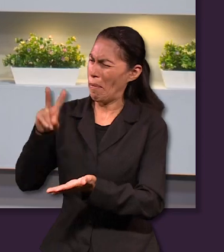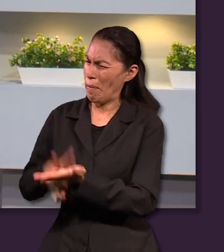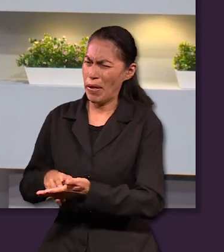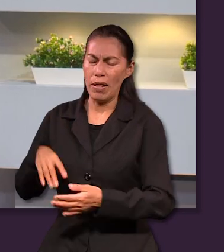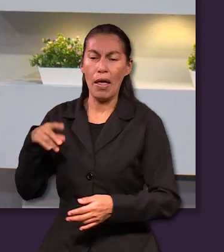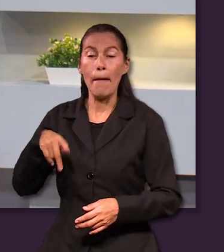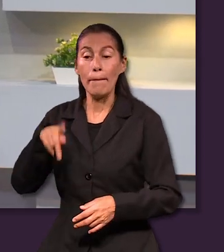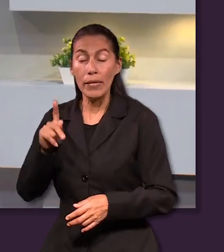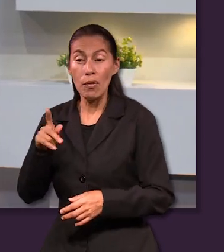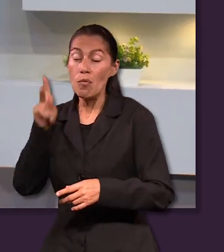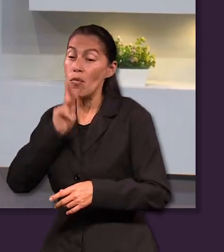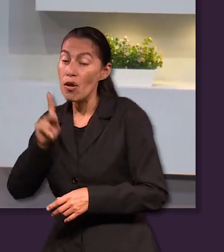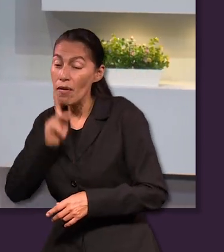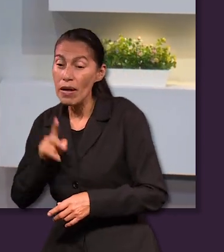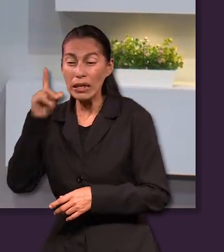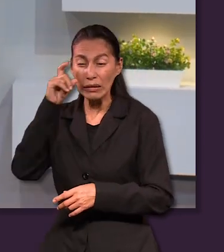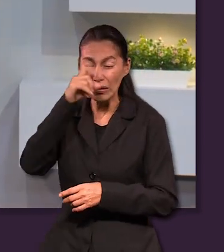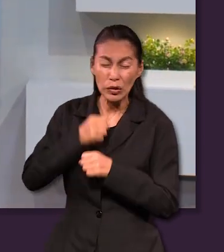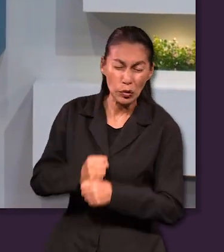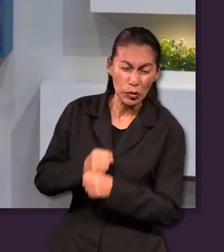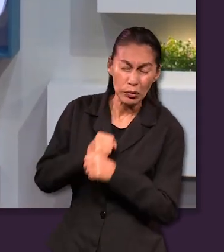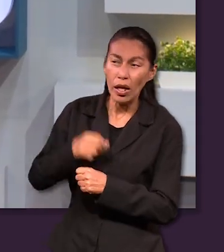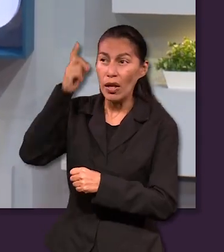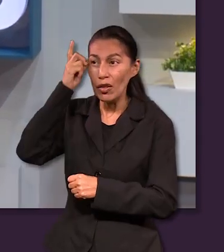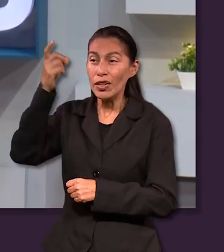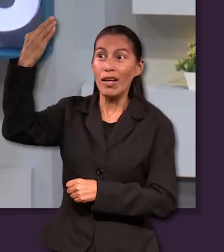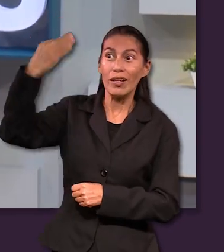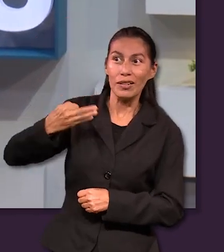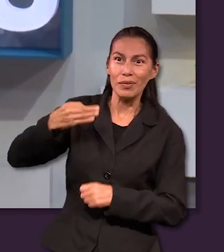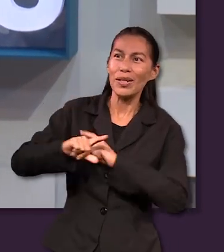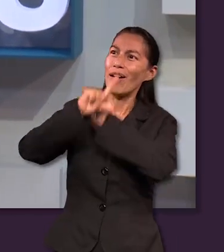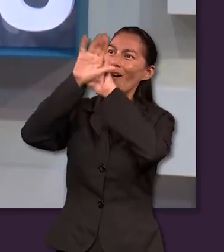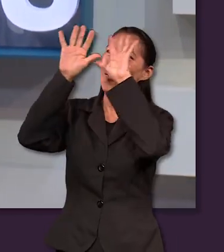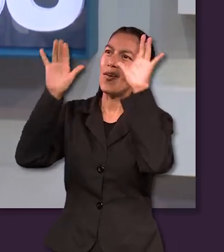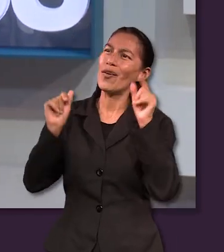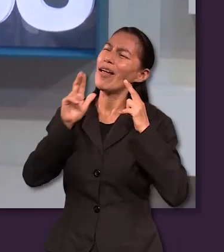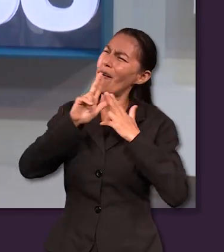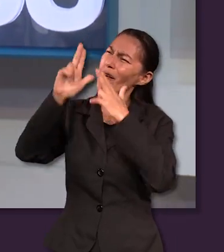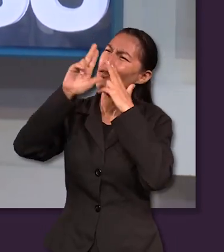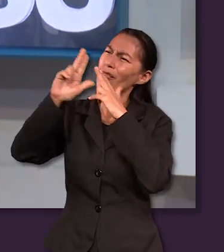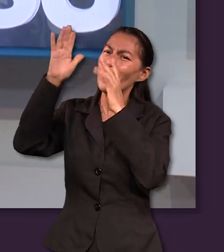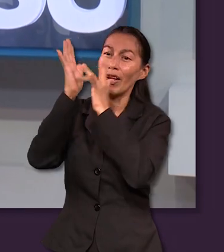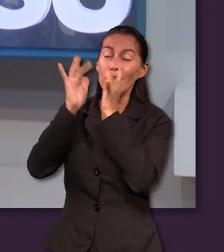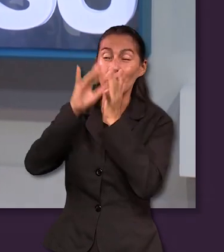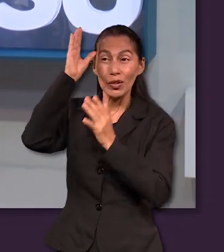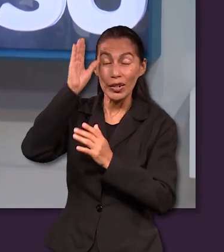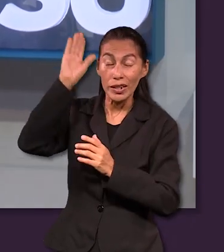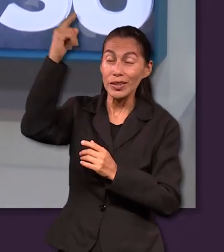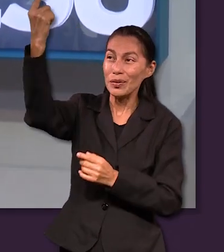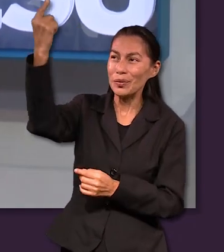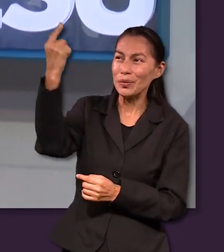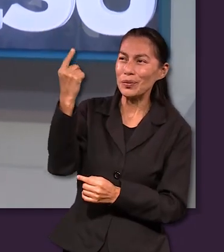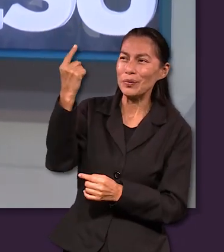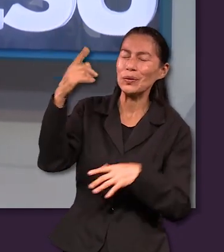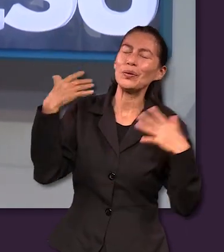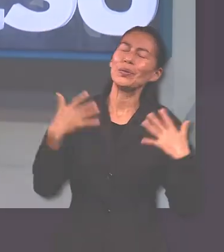al ser acrisolada por las pruebas, demostrará que es digna de aprobación, gloria y honor cuando Jesucristo se revele.